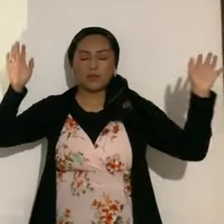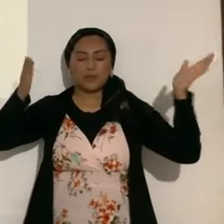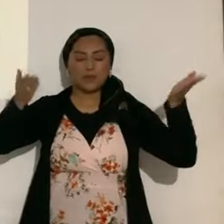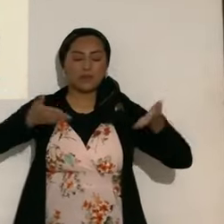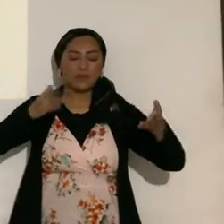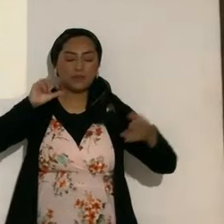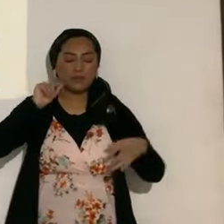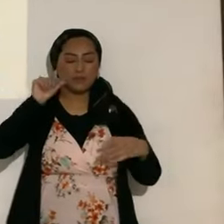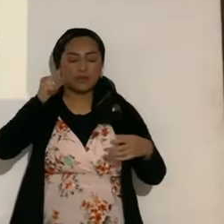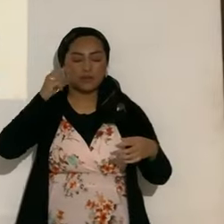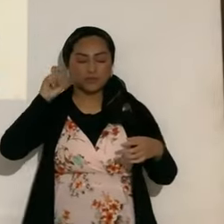de abril 2023,